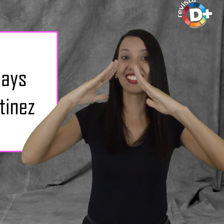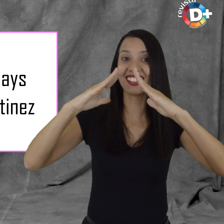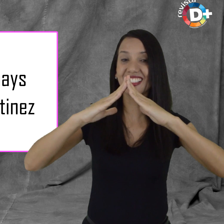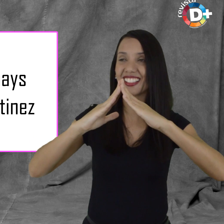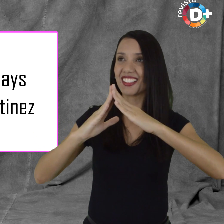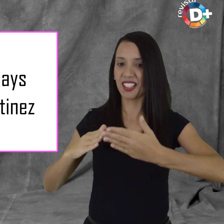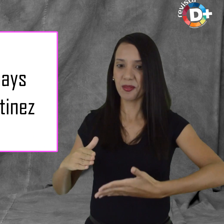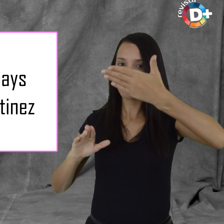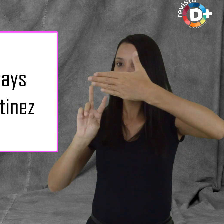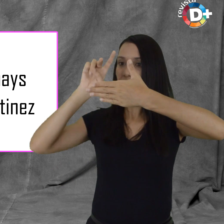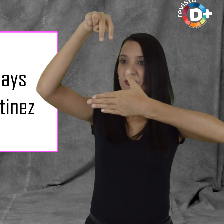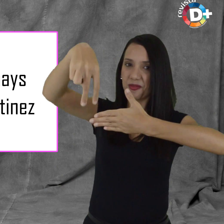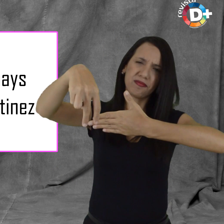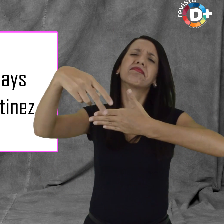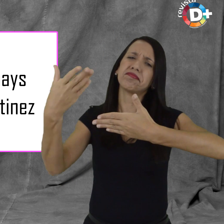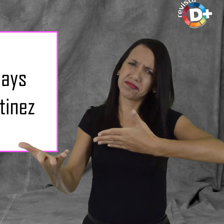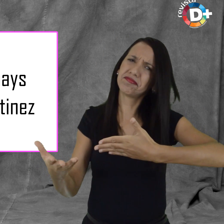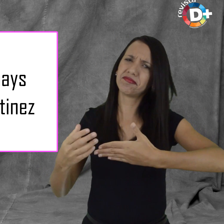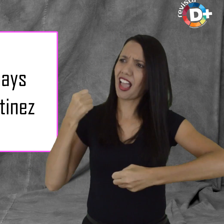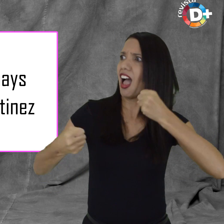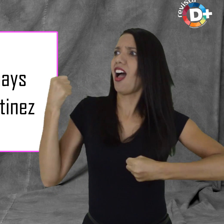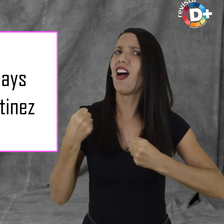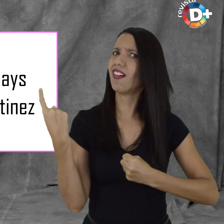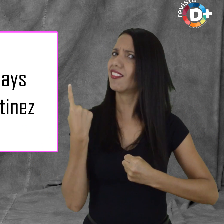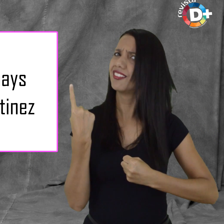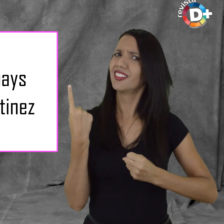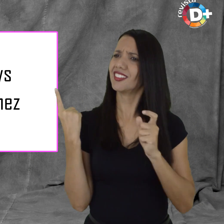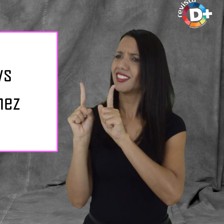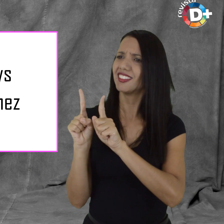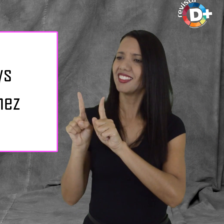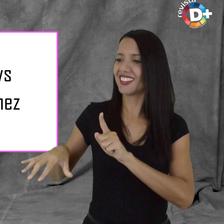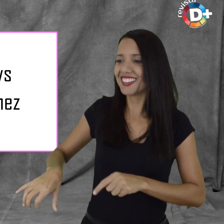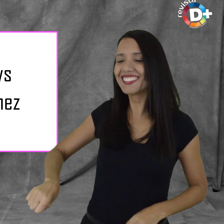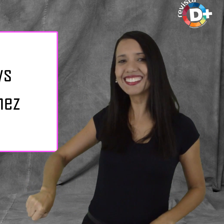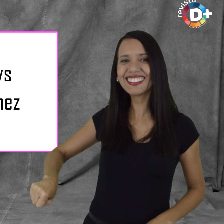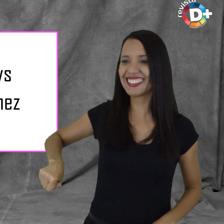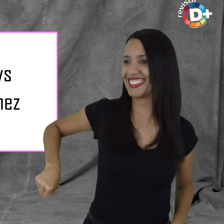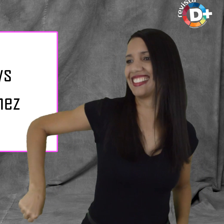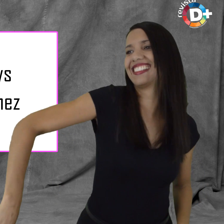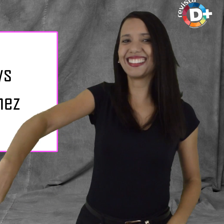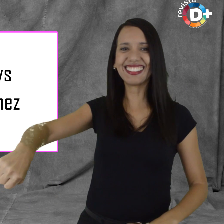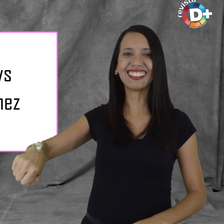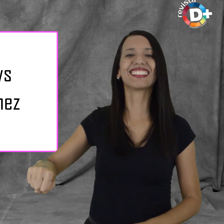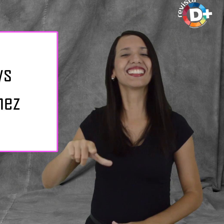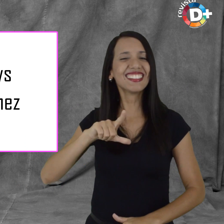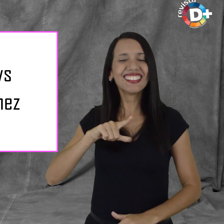É claro que eu não ia correr sozinha, mas eu dava a mão para outra criança e ia junto. Isso foi tão importante